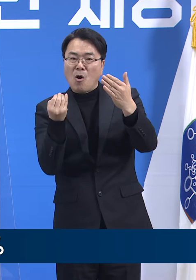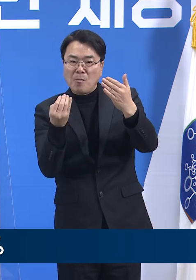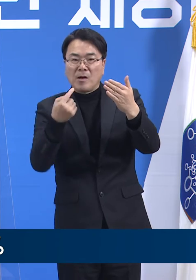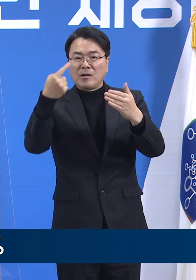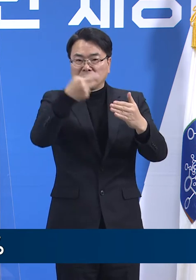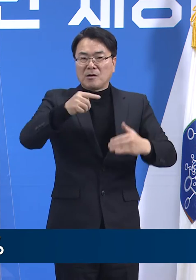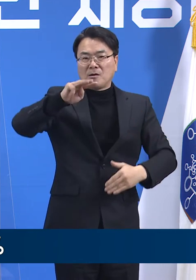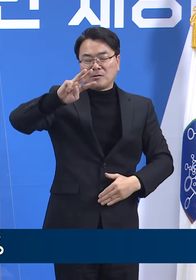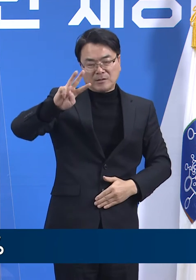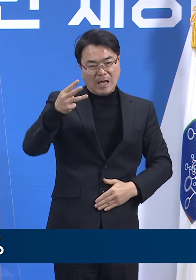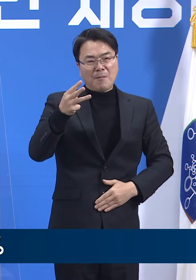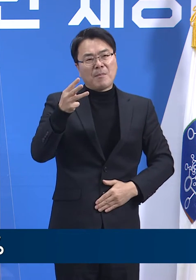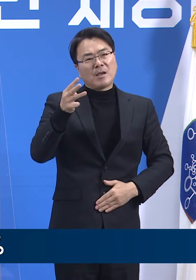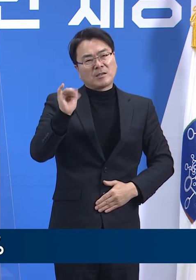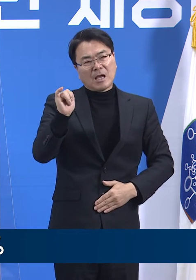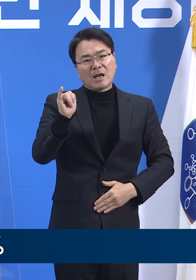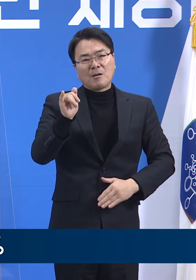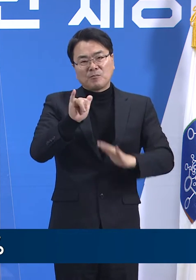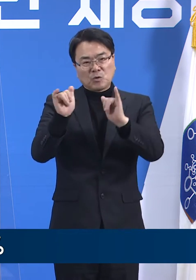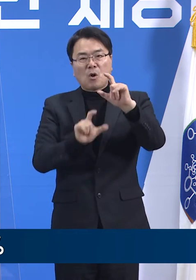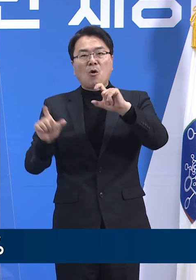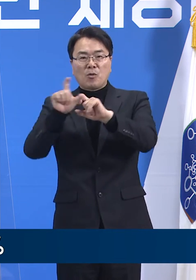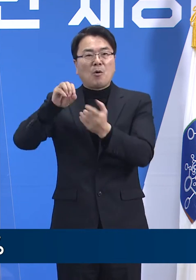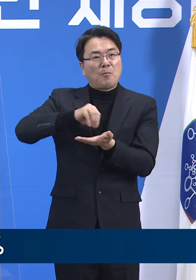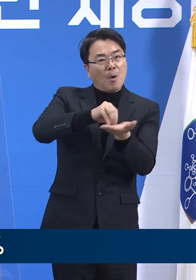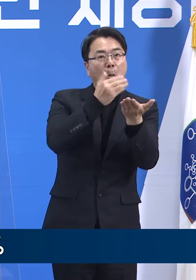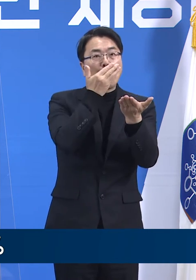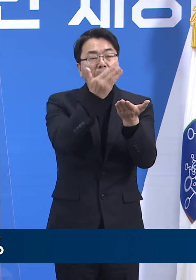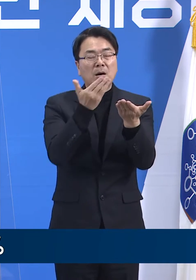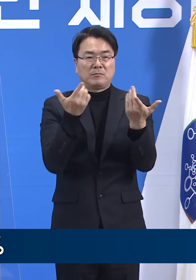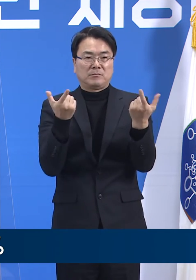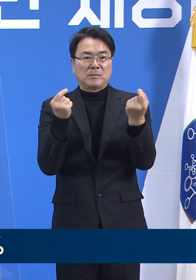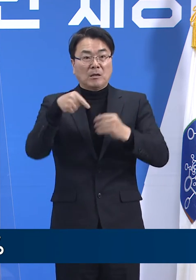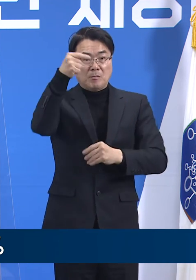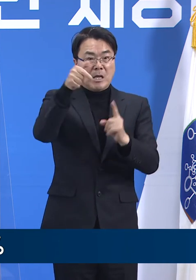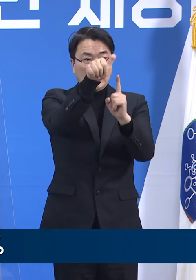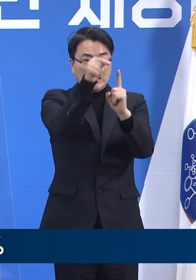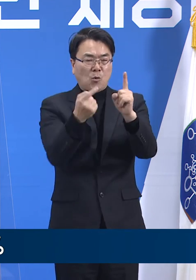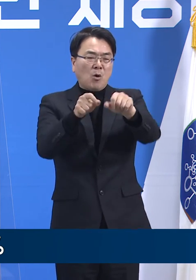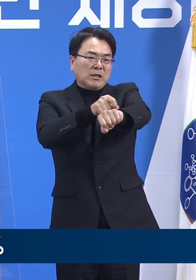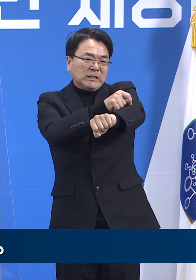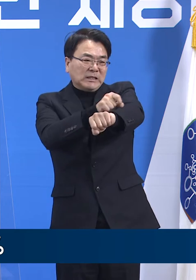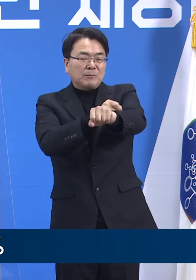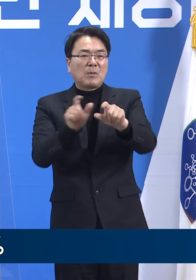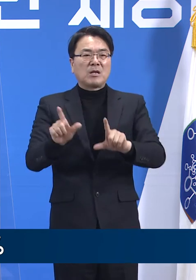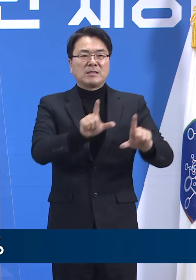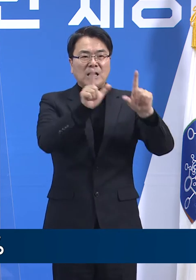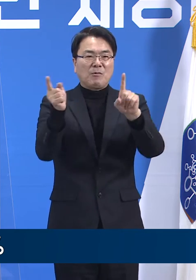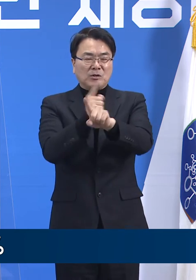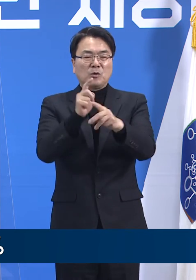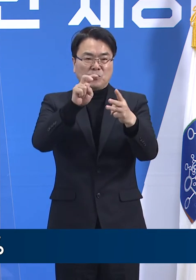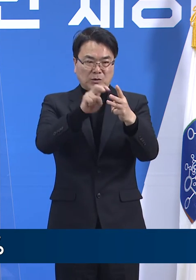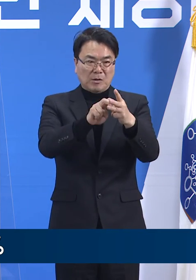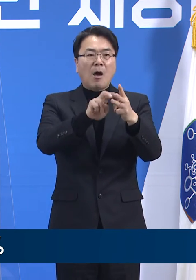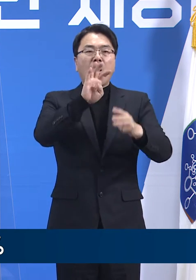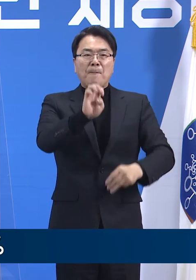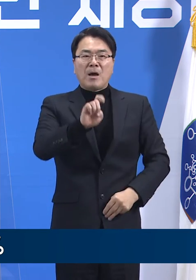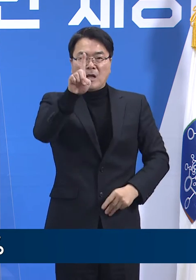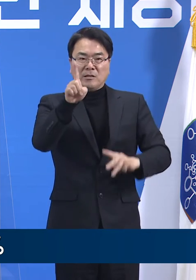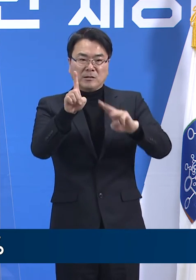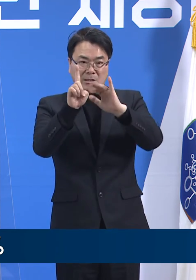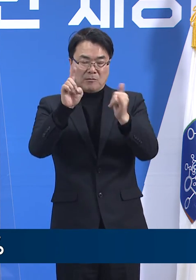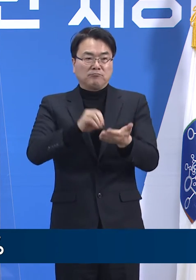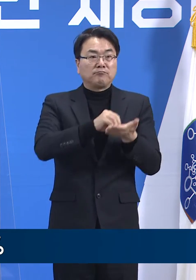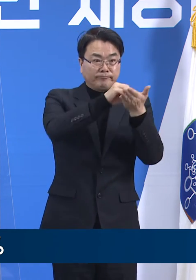,425명입니다. 제1호 경기도형 특별생활치료센터에는 41명 입소해 자녀